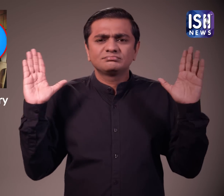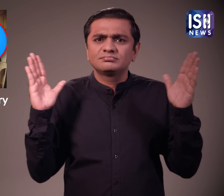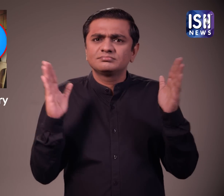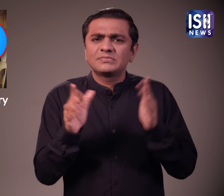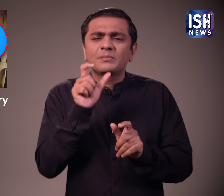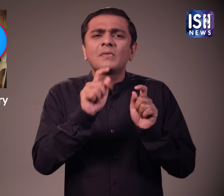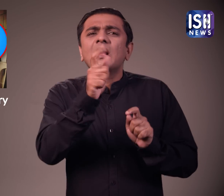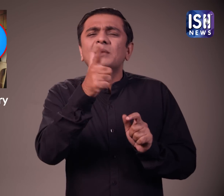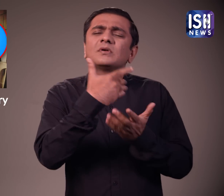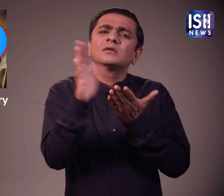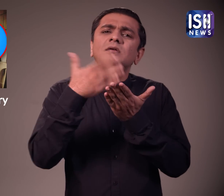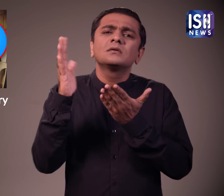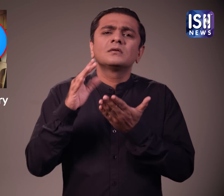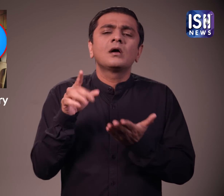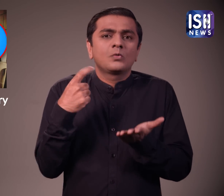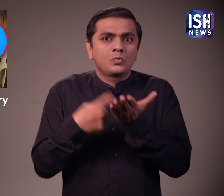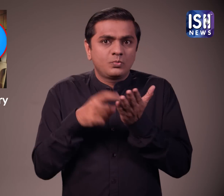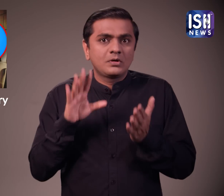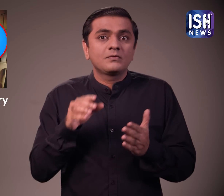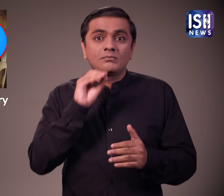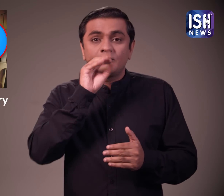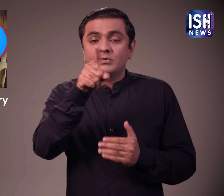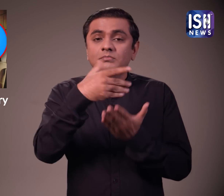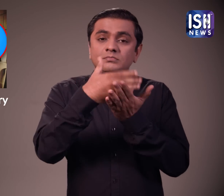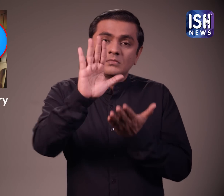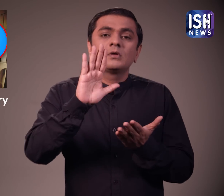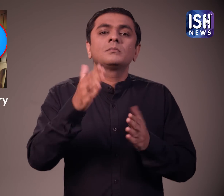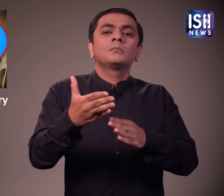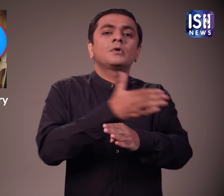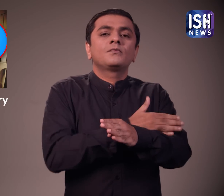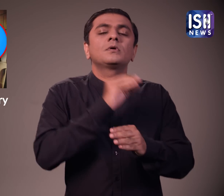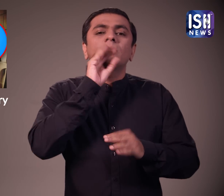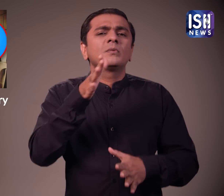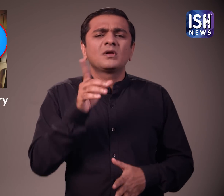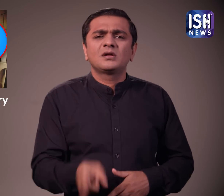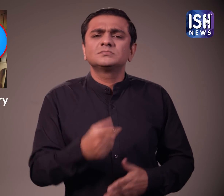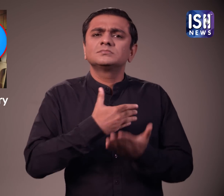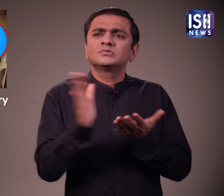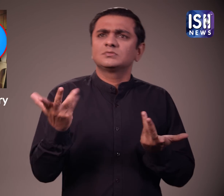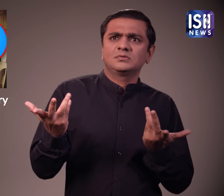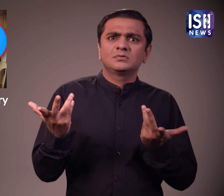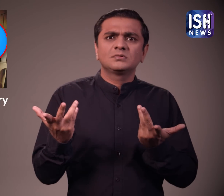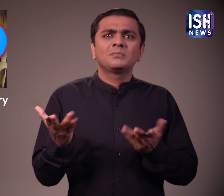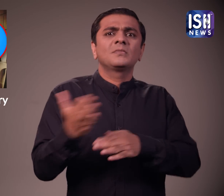स्टाफ कम करने के लिए उन्होंने कई कर्मचारियों को बिना नोटिस दिये नौकरी से निकाल दिया